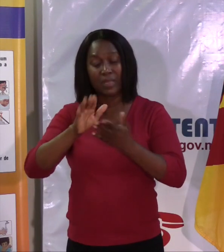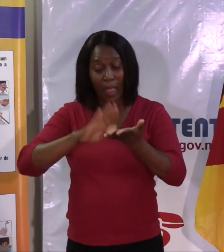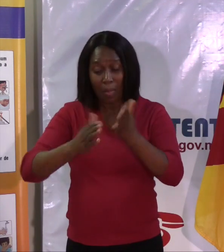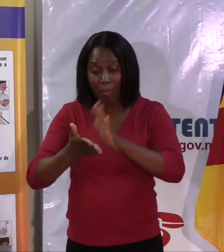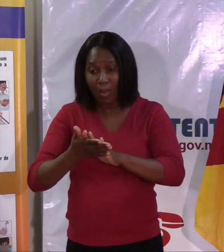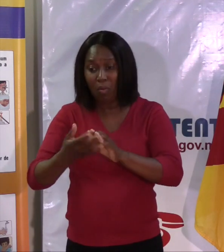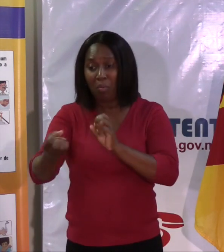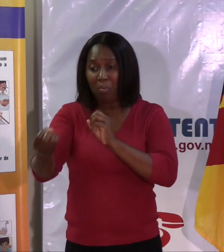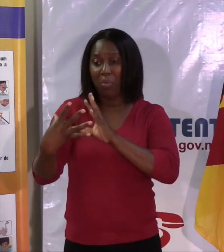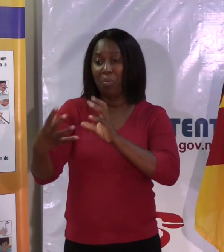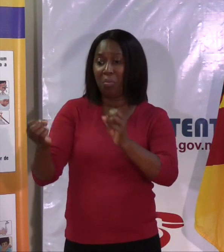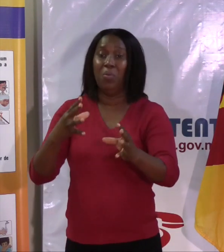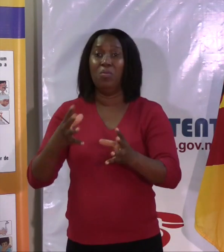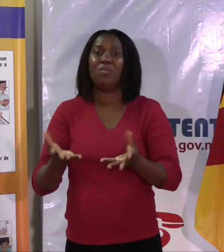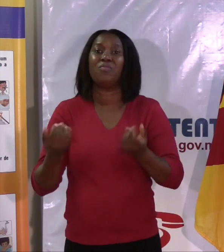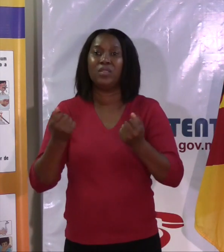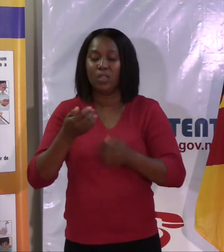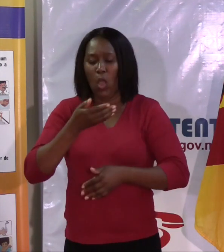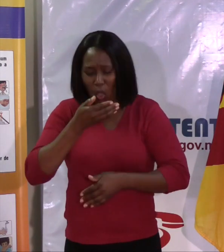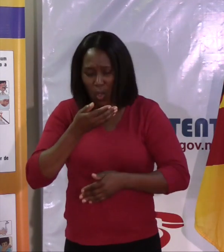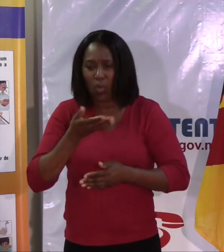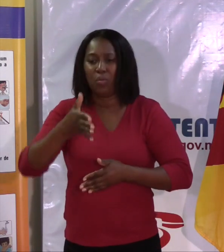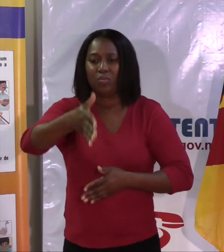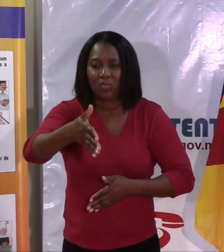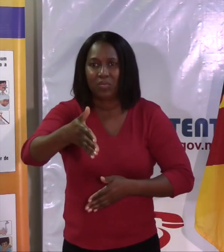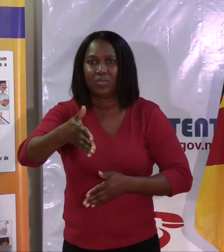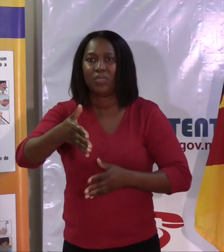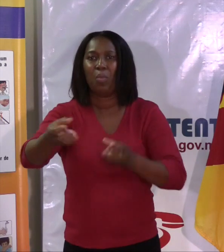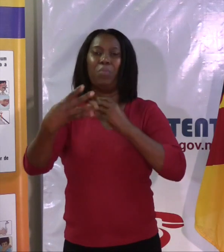porque quando nós tossimos, o vírus pode ficar na palma da mão. Temos que evitar